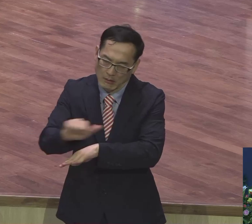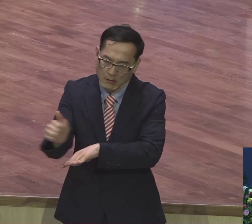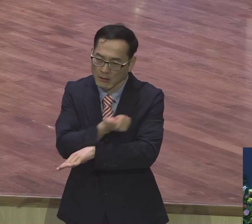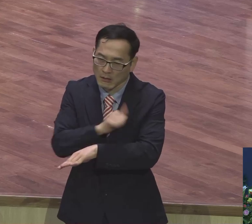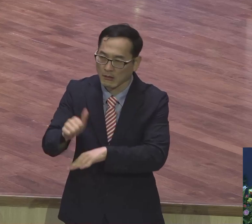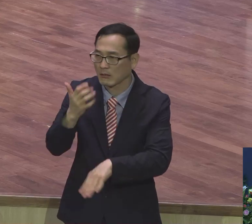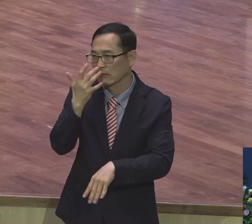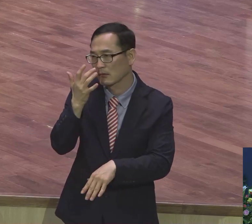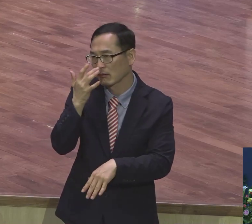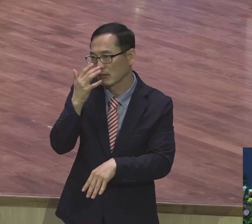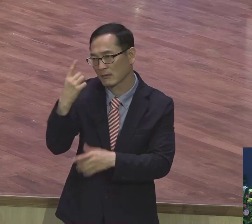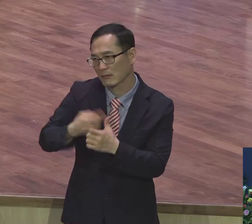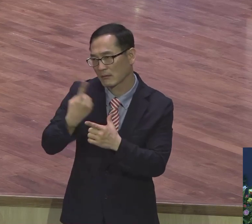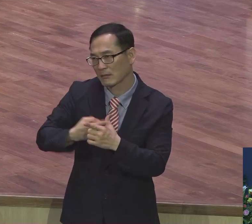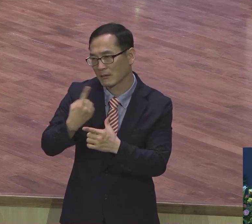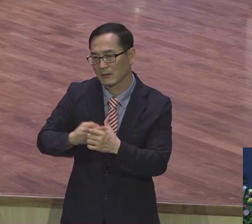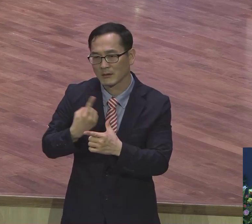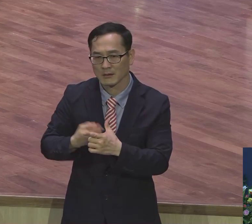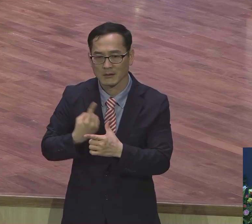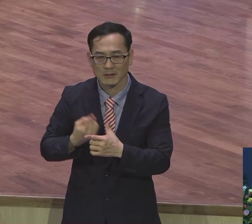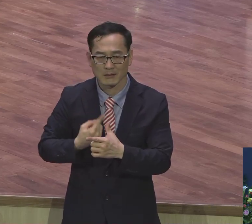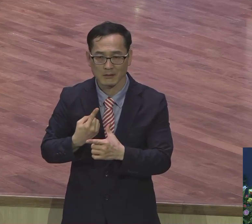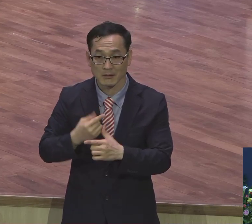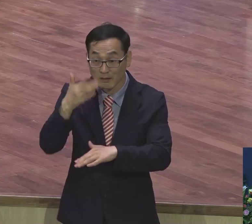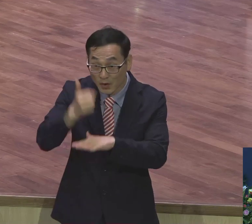유럽이 미국이 한국 교회가.